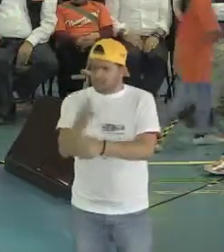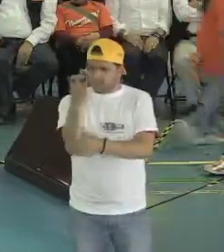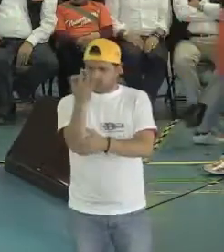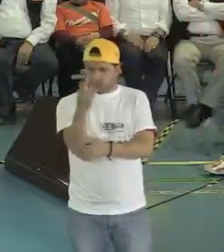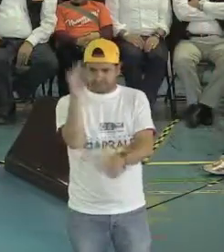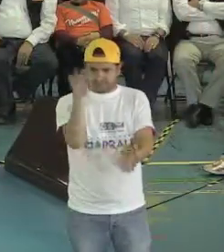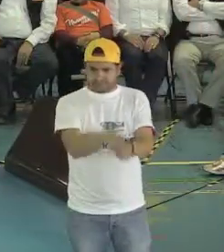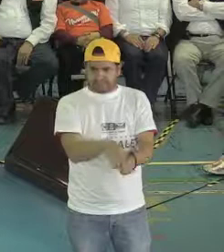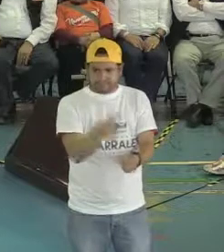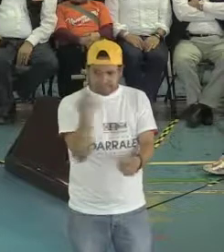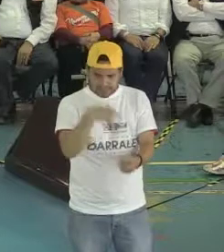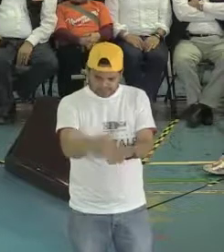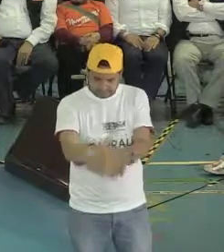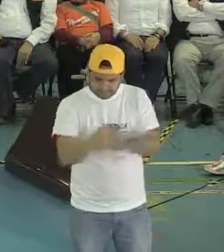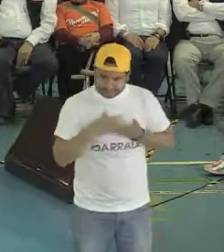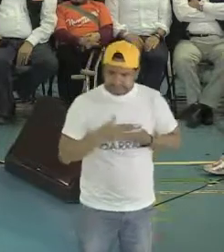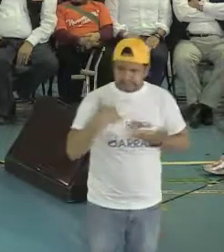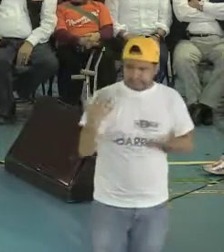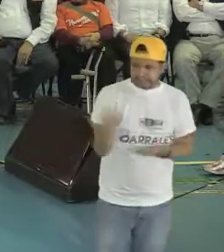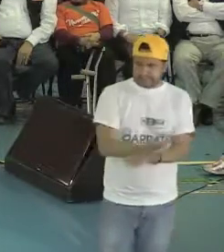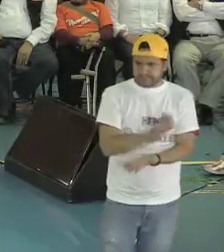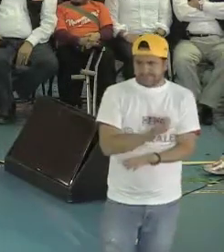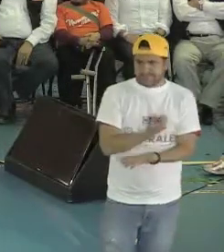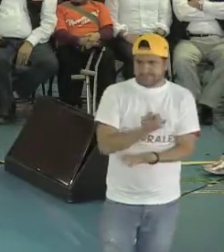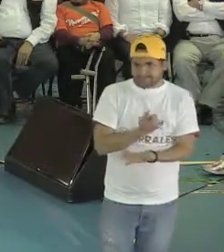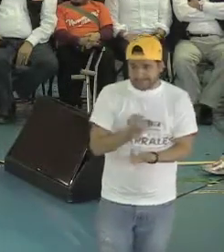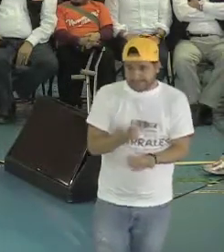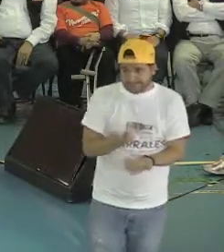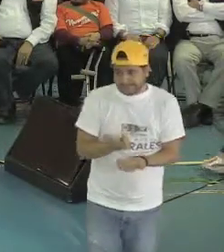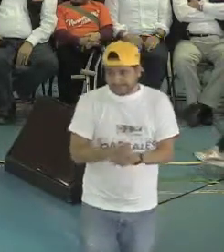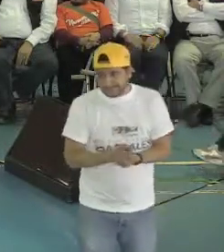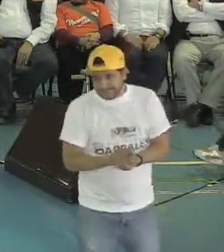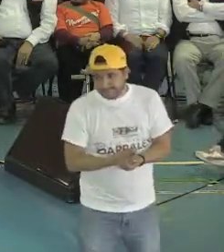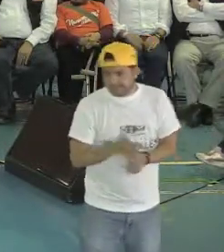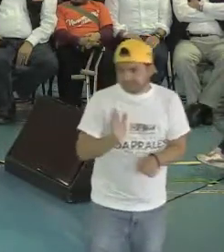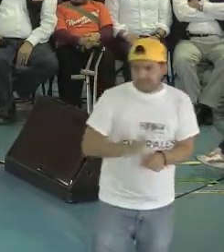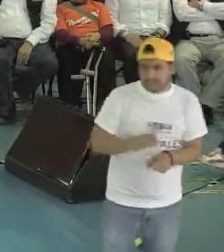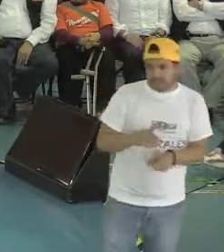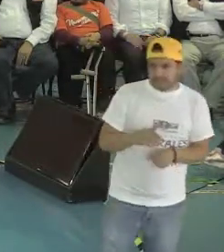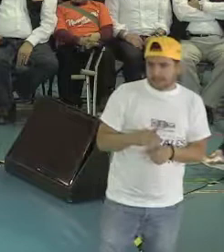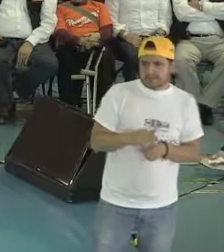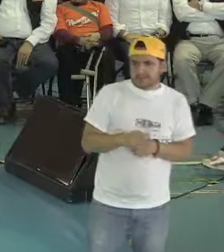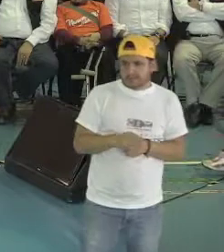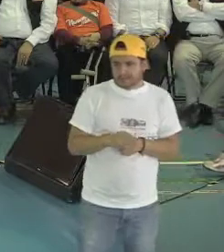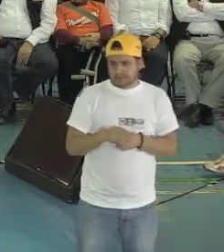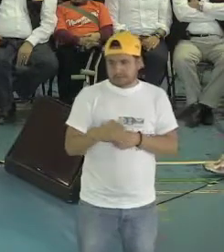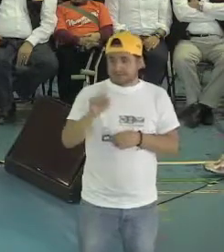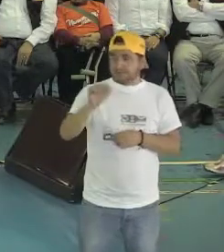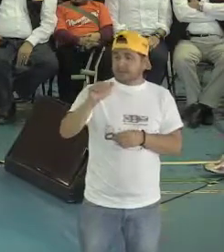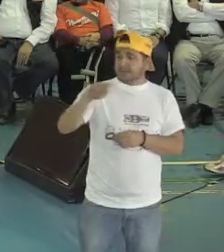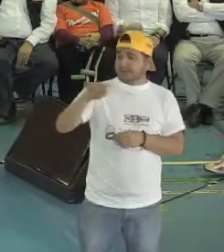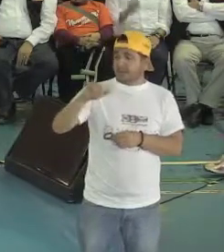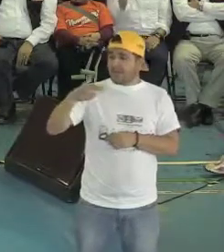que nos demos la mano, que lo hagamos mutuamente, porque como decía Santiago hace un momento, no